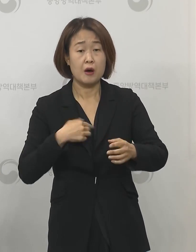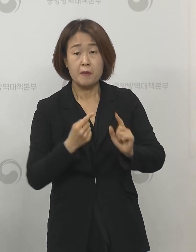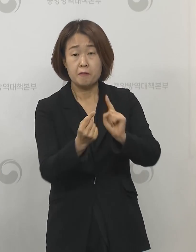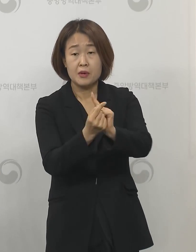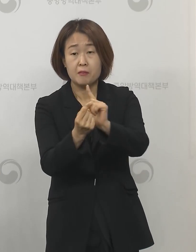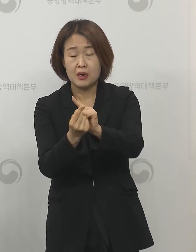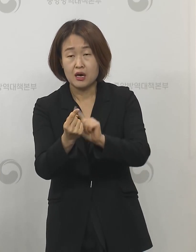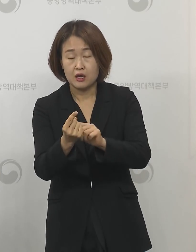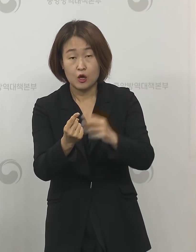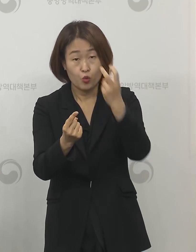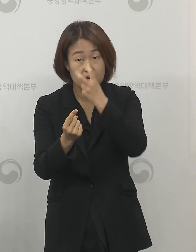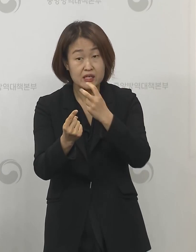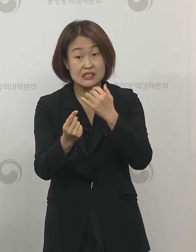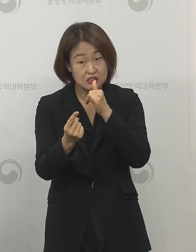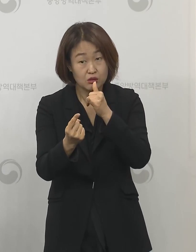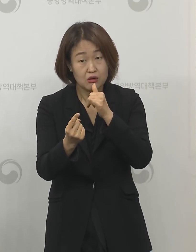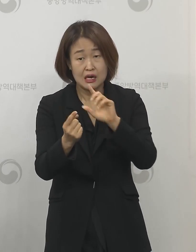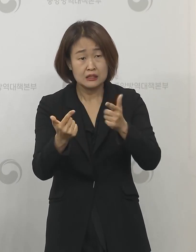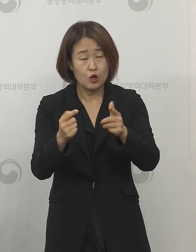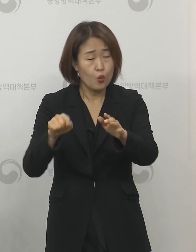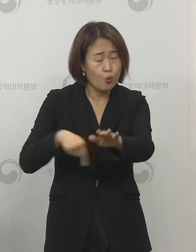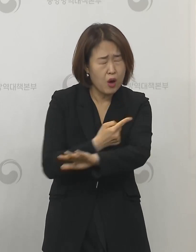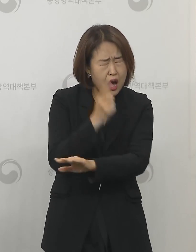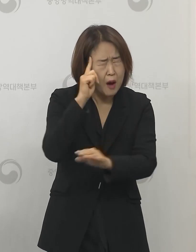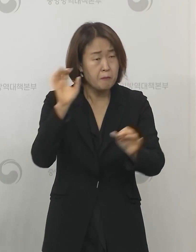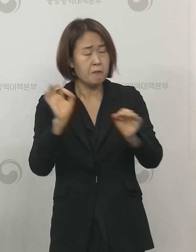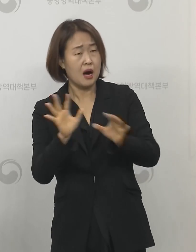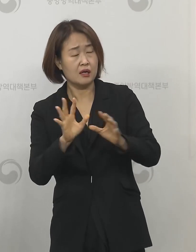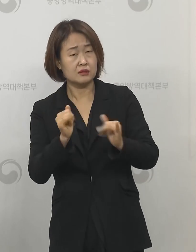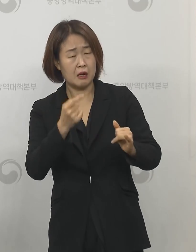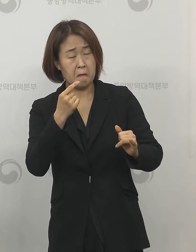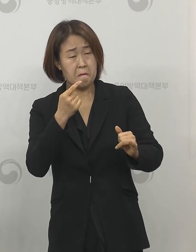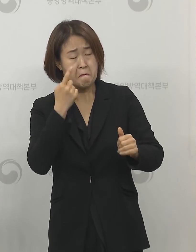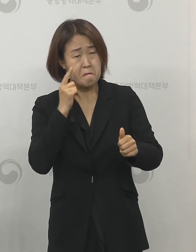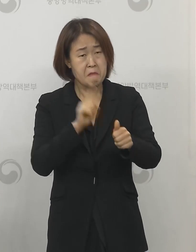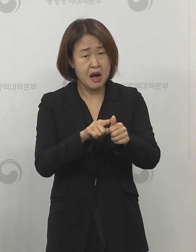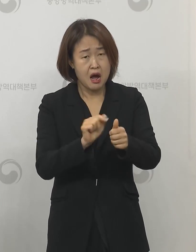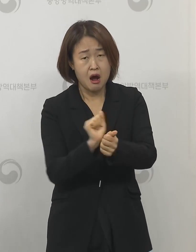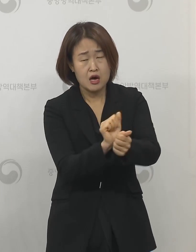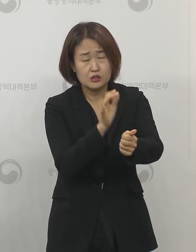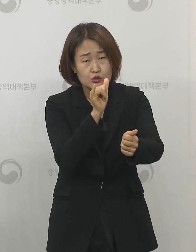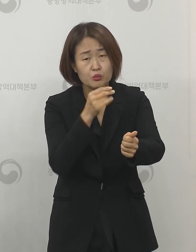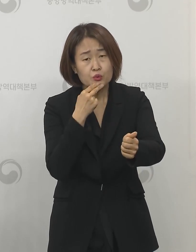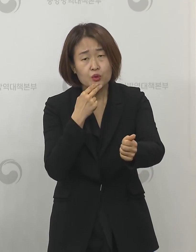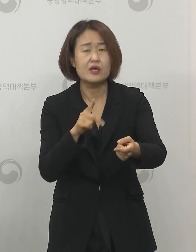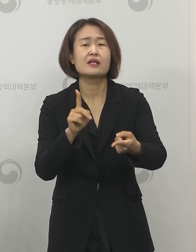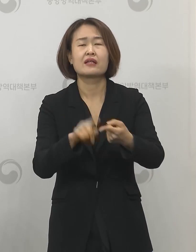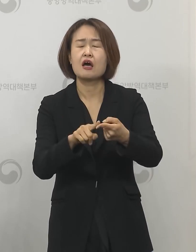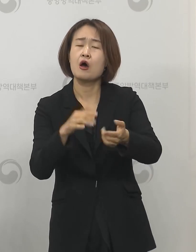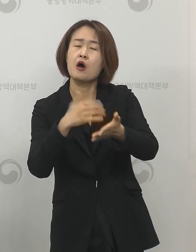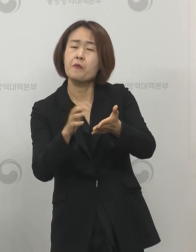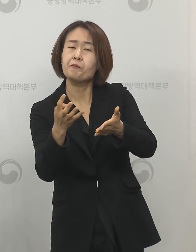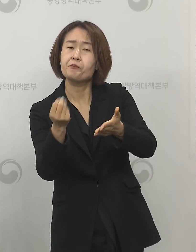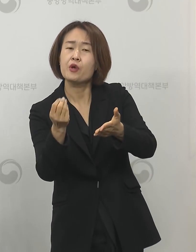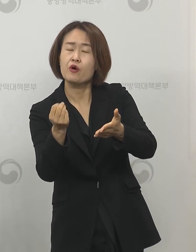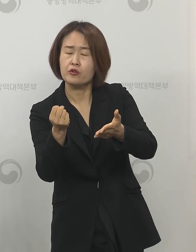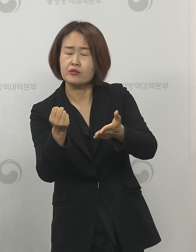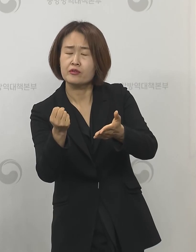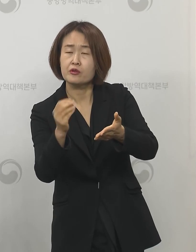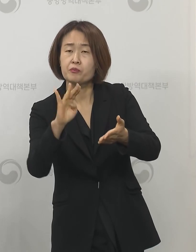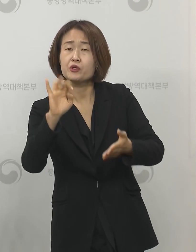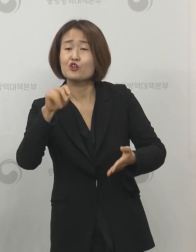있는 접촉자와 관리 이외의 범위에서 생길 수도 있기 때문에 그런 방역망 안에서 관리하고 있는 비율이 어느 정도인지